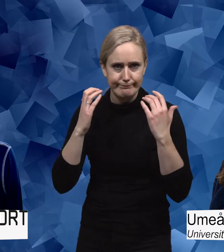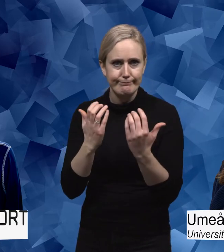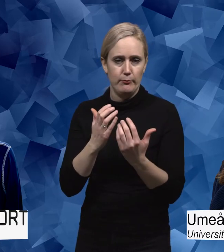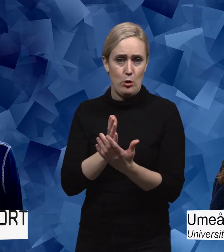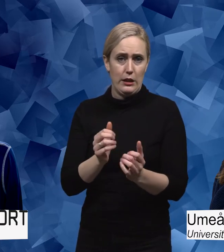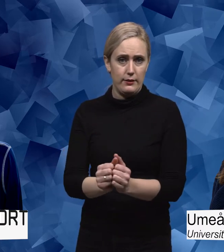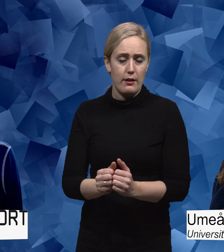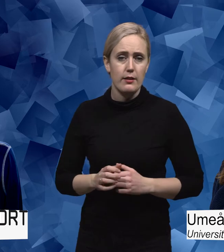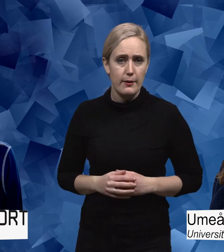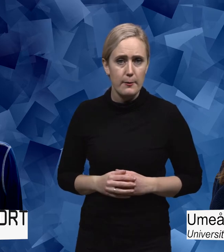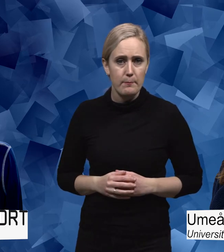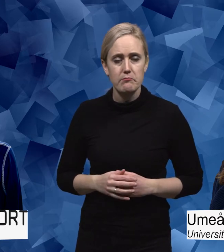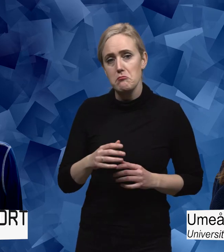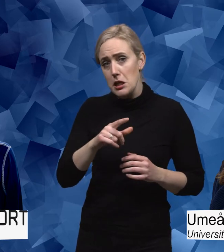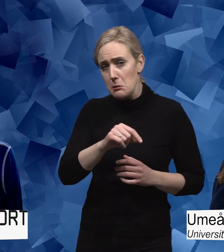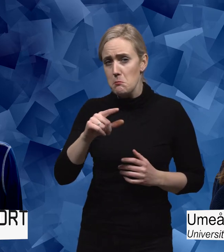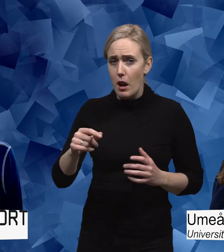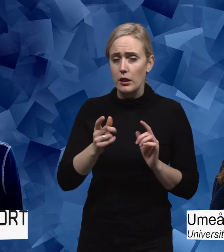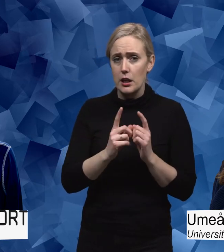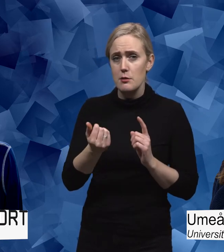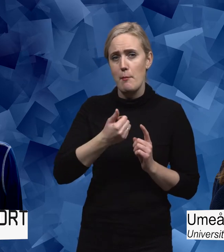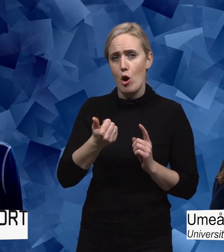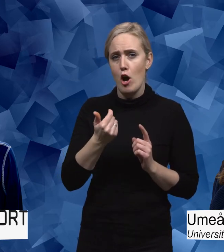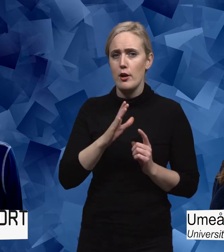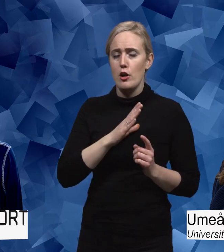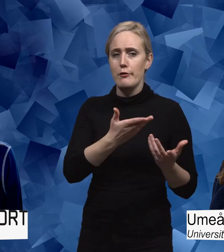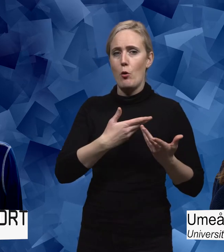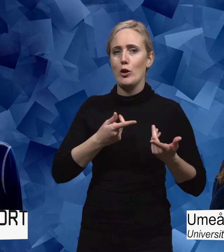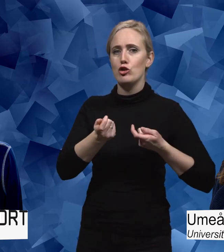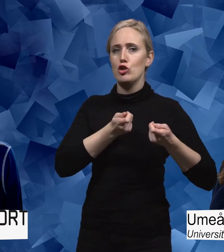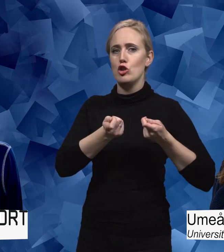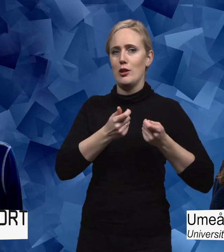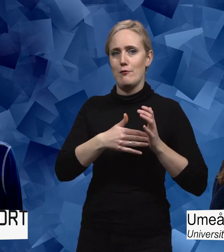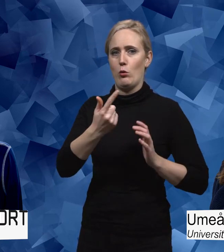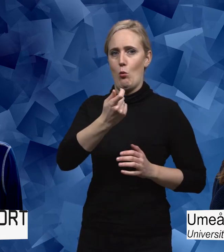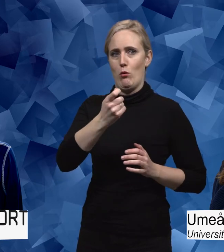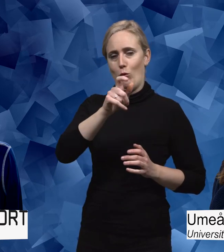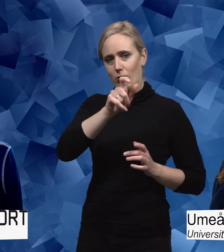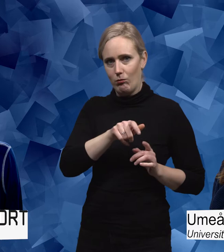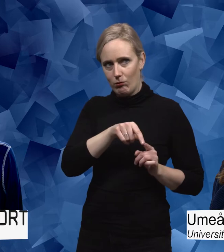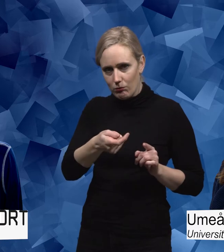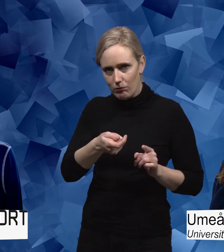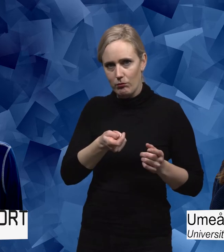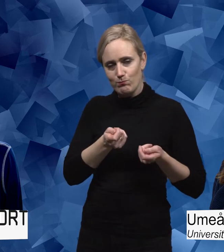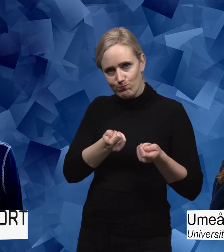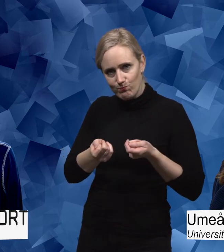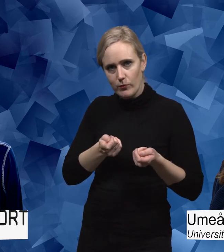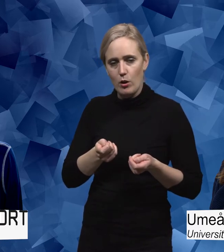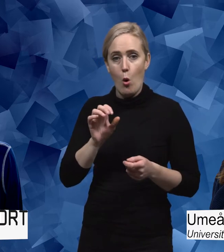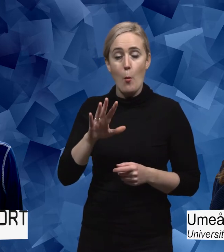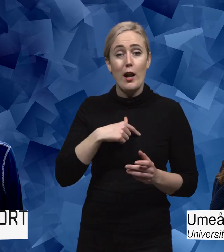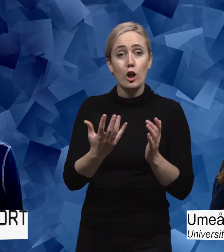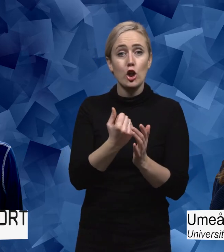och vara rädda om. Men det kanske ibland i vissa fall behövs styrning. Det finns ju studier som visar att när man lyckas med